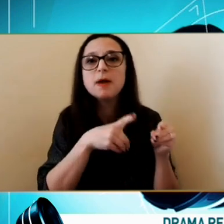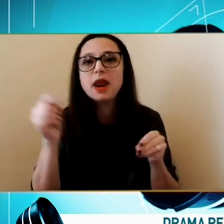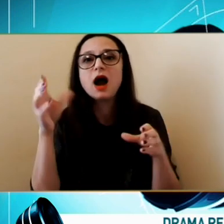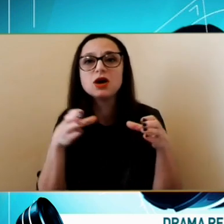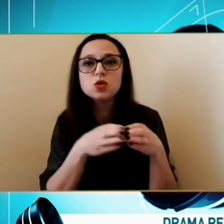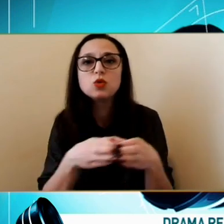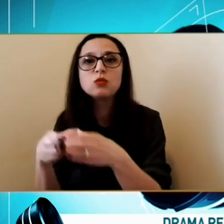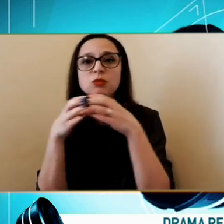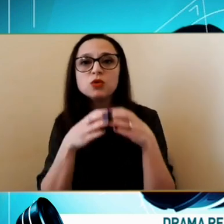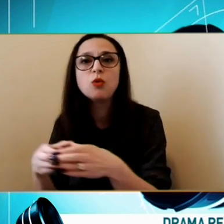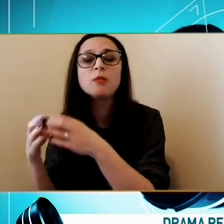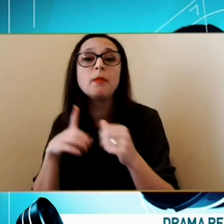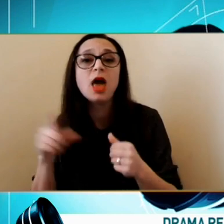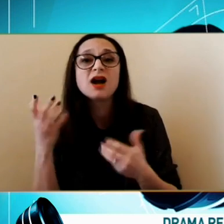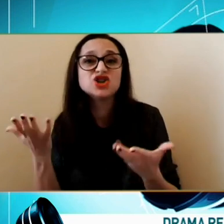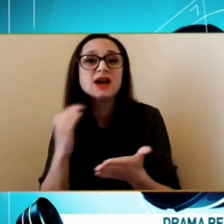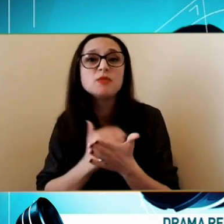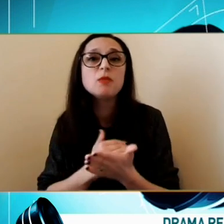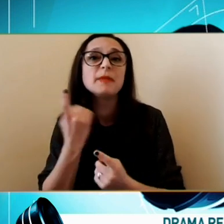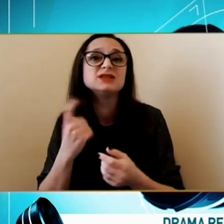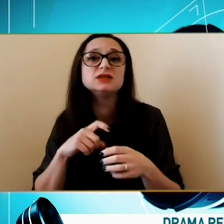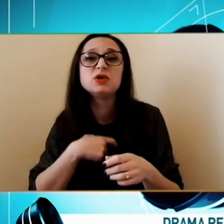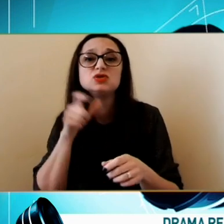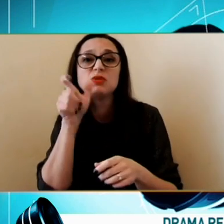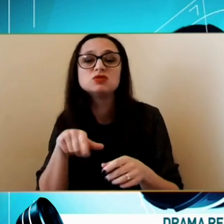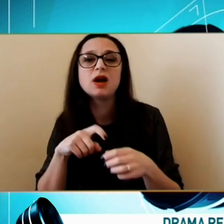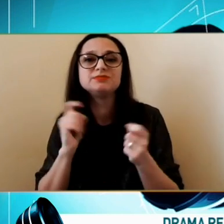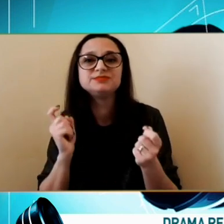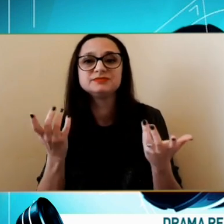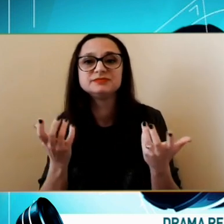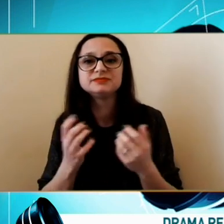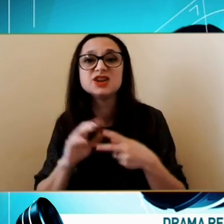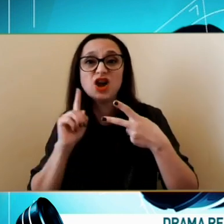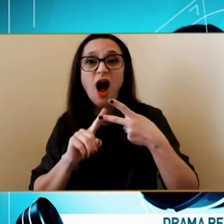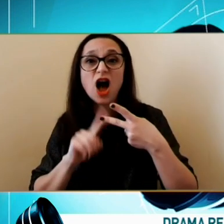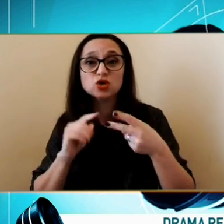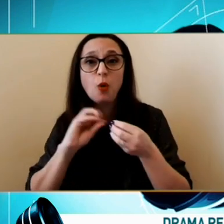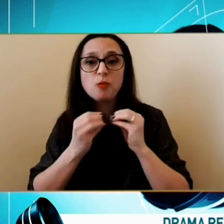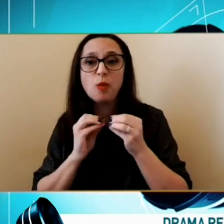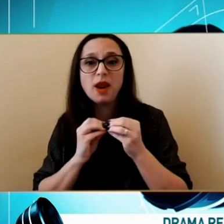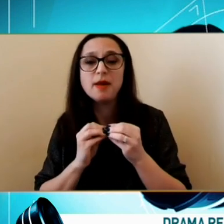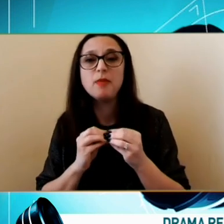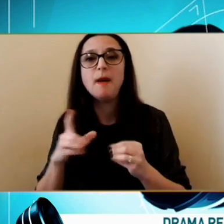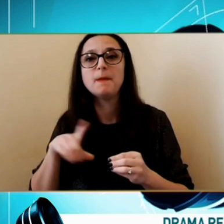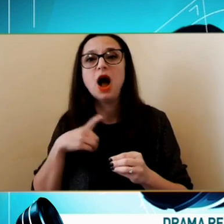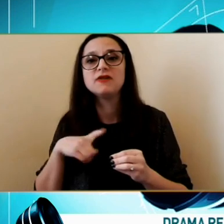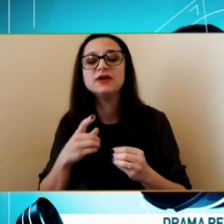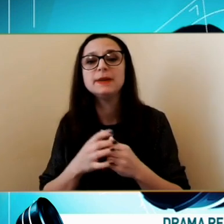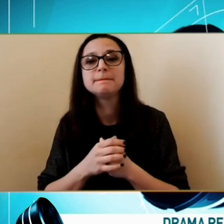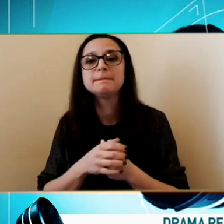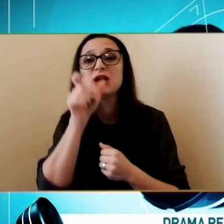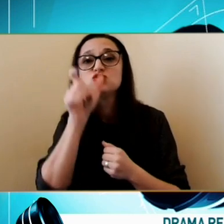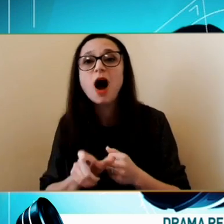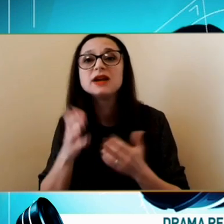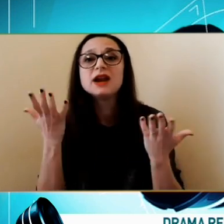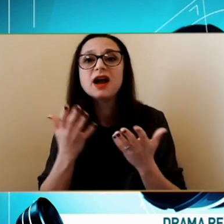ar fi Problema Și rezolvări A doua problemă Ar fi Cei care vin Și